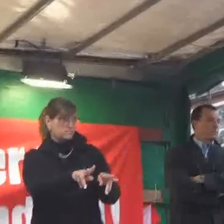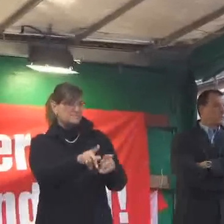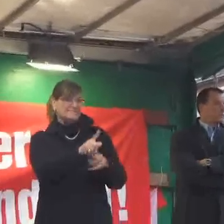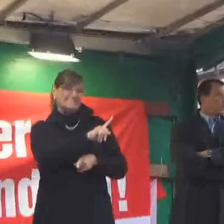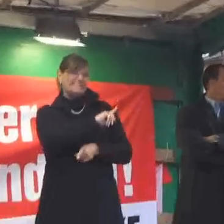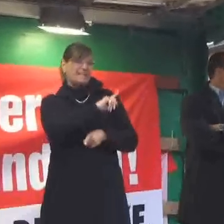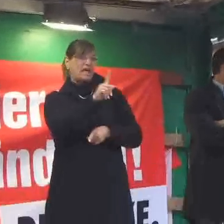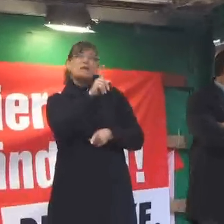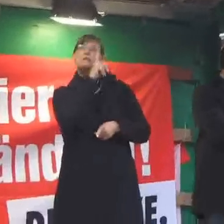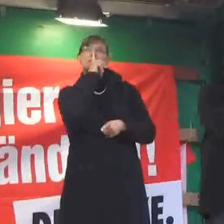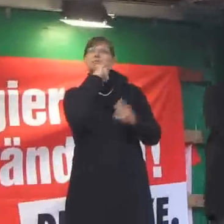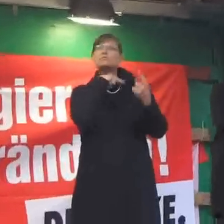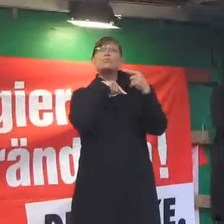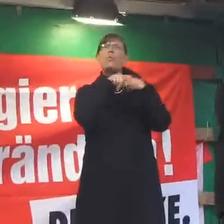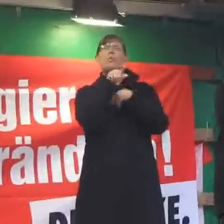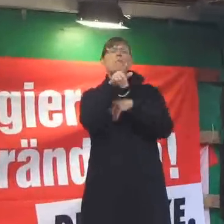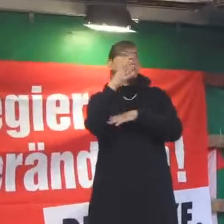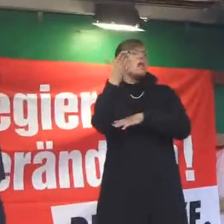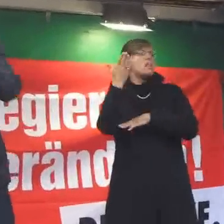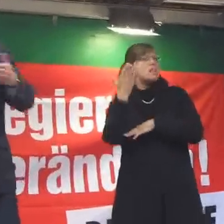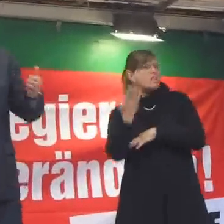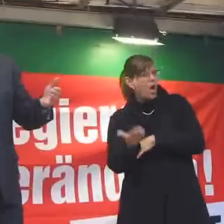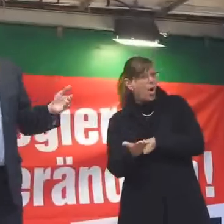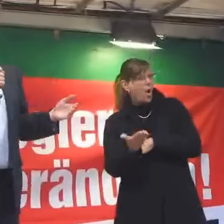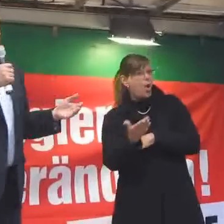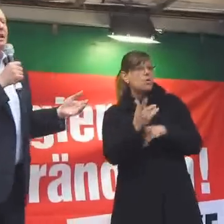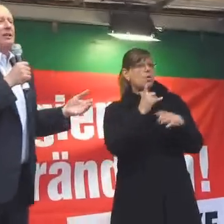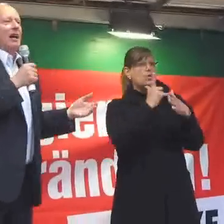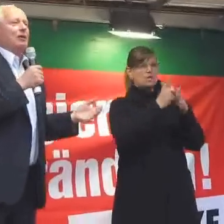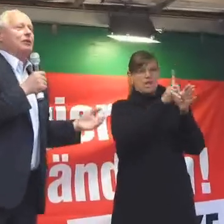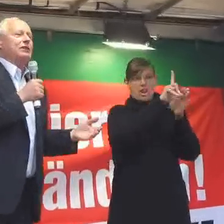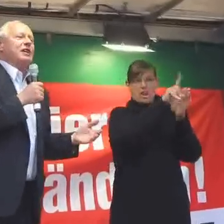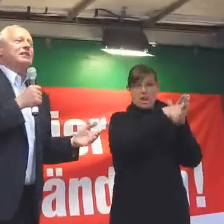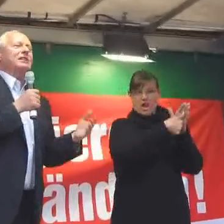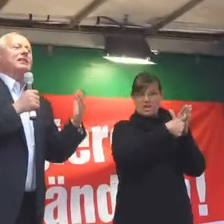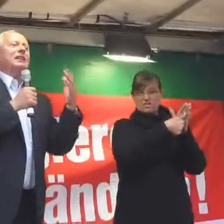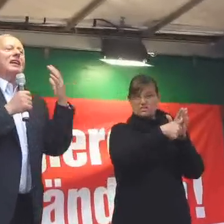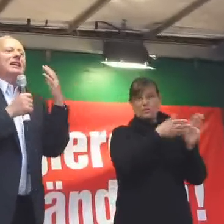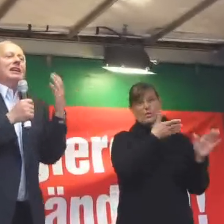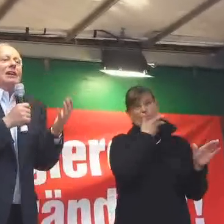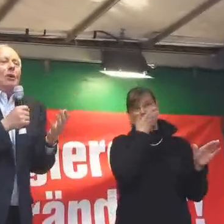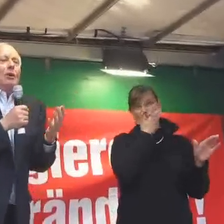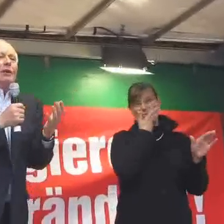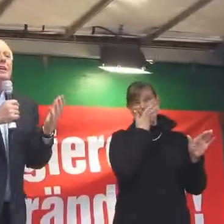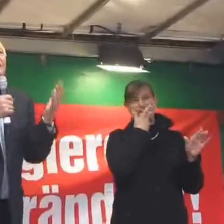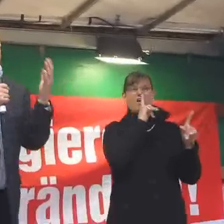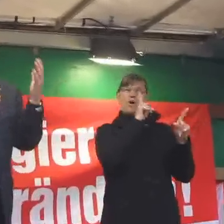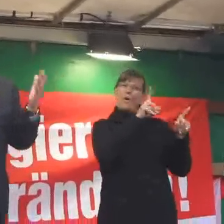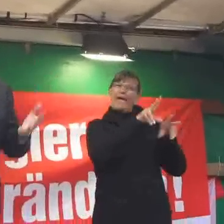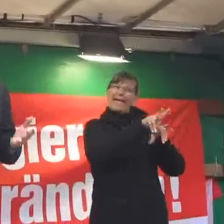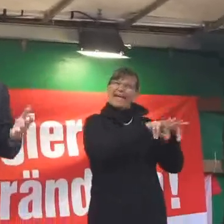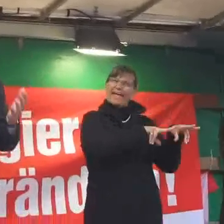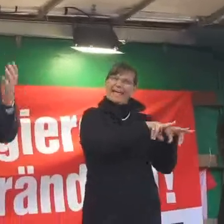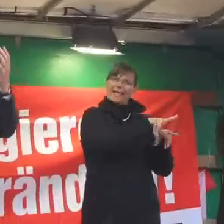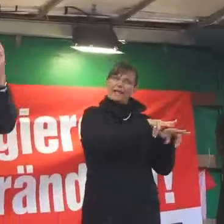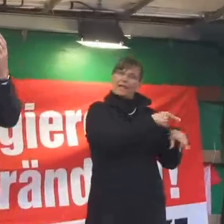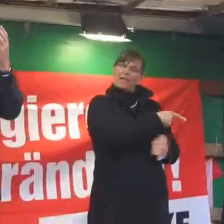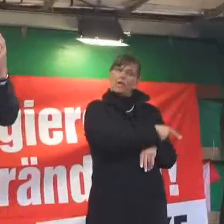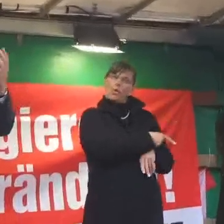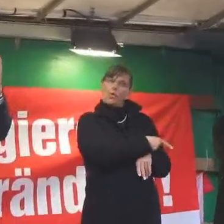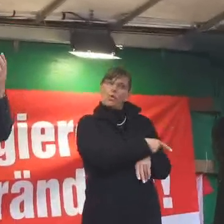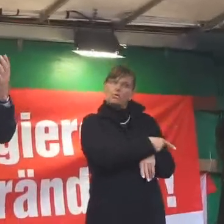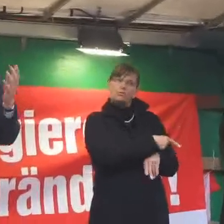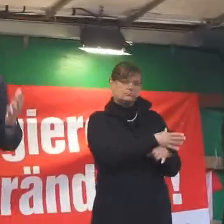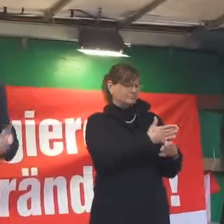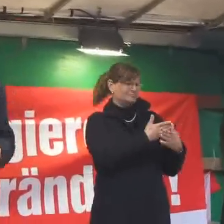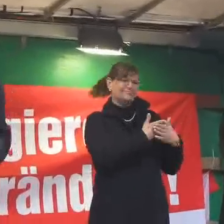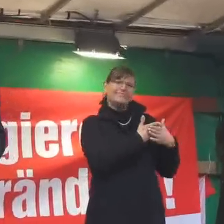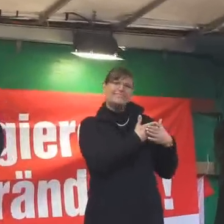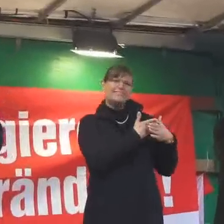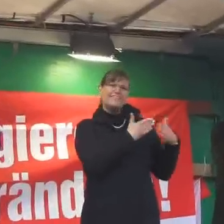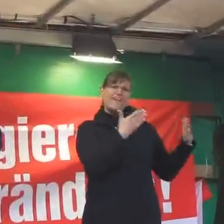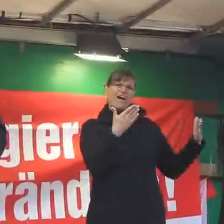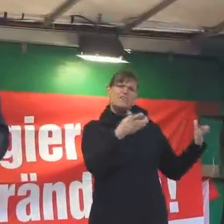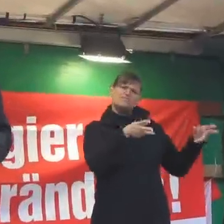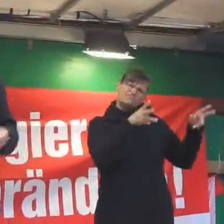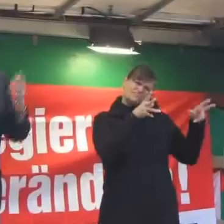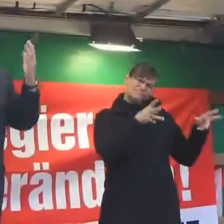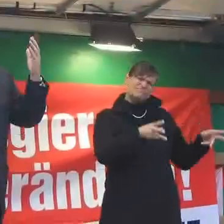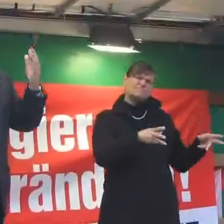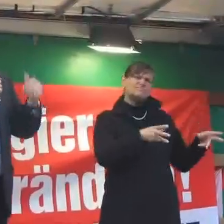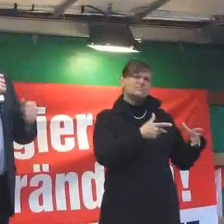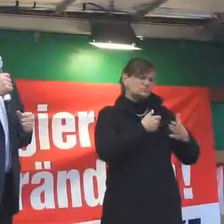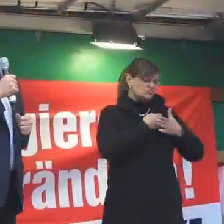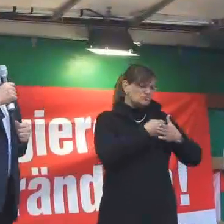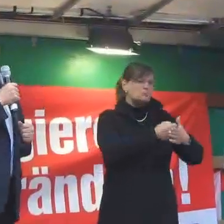über Sinken von Löhnen und sozialen Leistungen, sondern dadurch, dass die Regierungen keine Legitimation mehr haben.